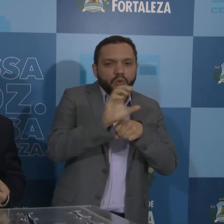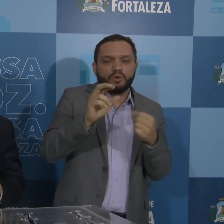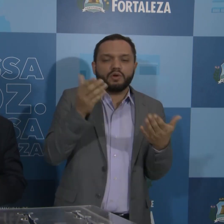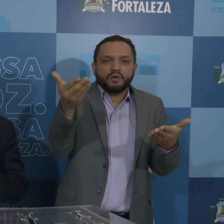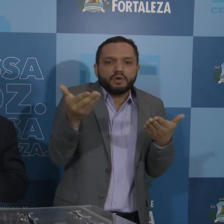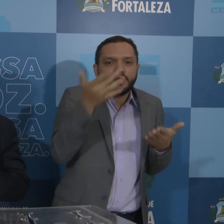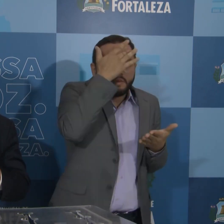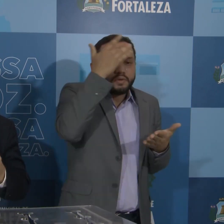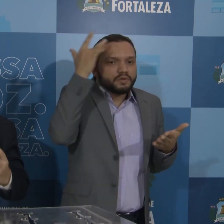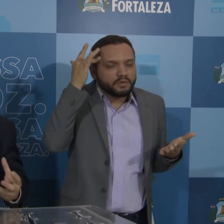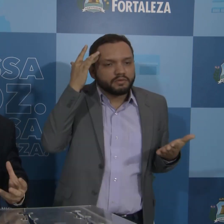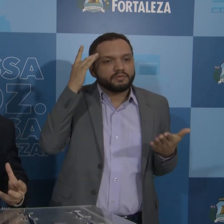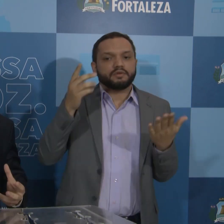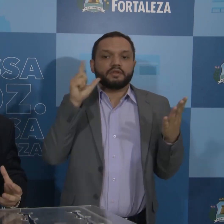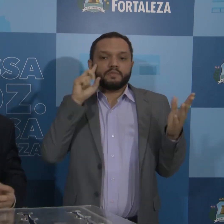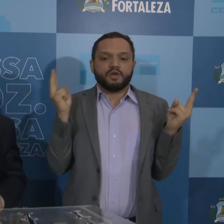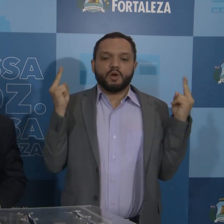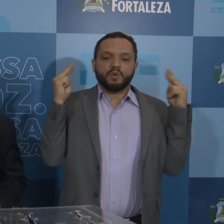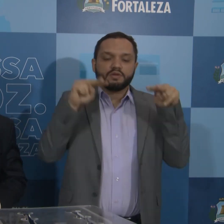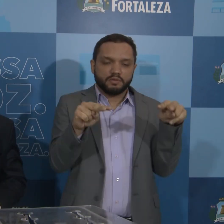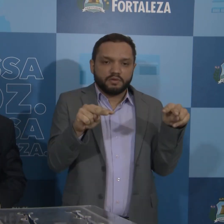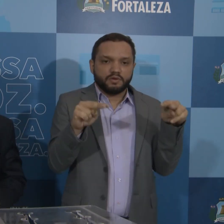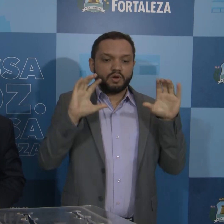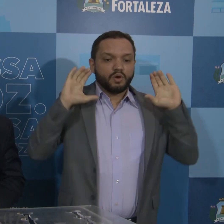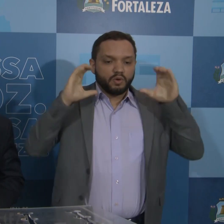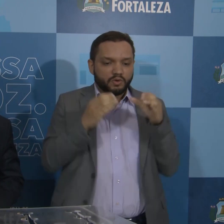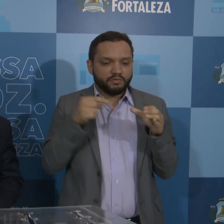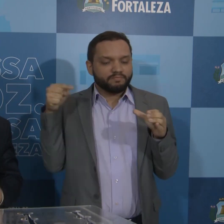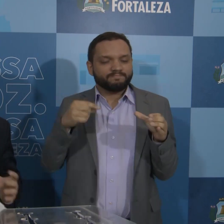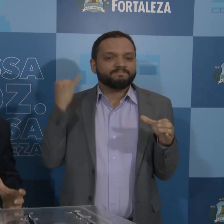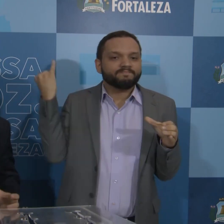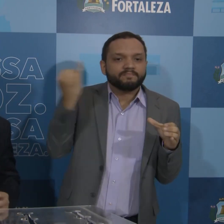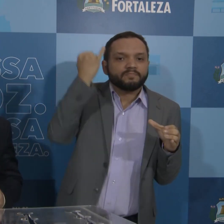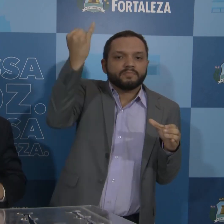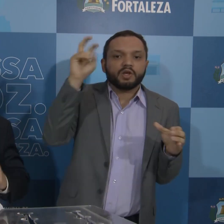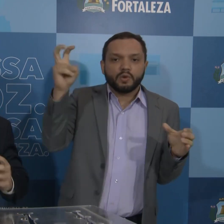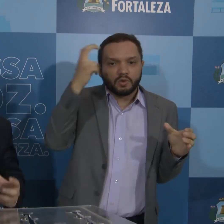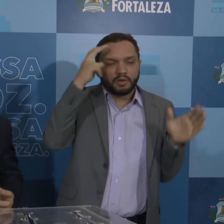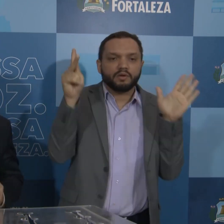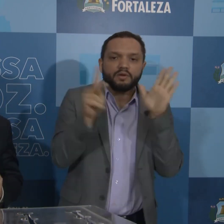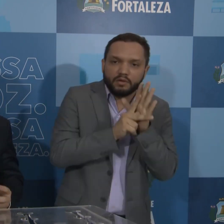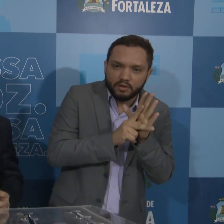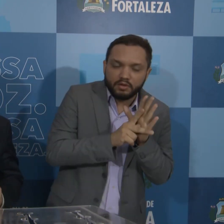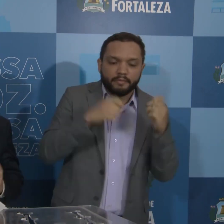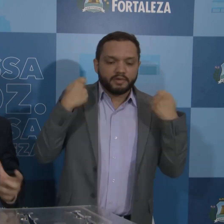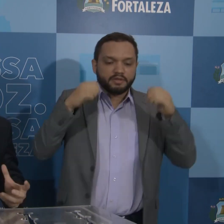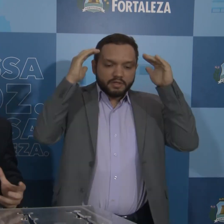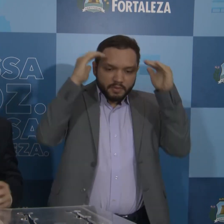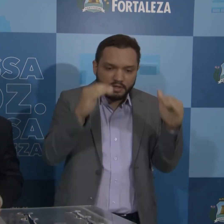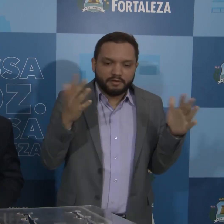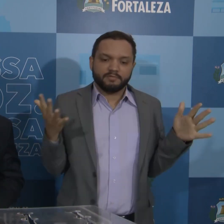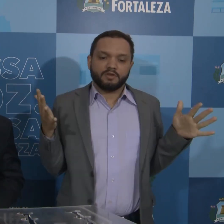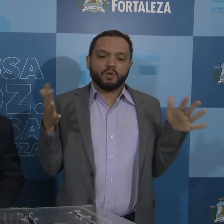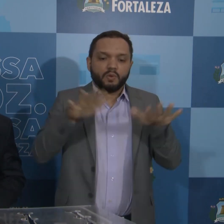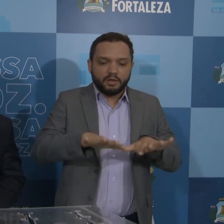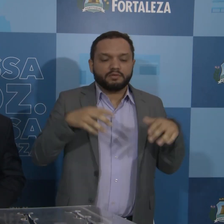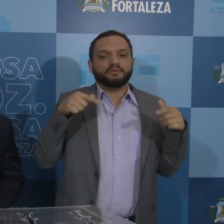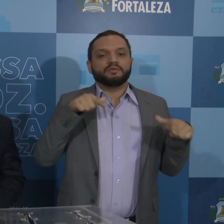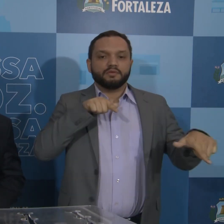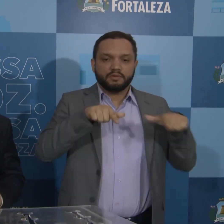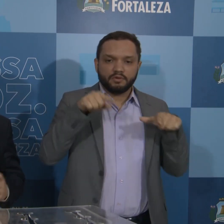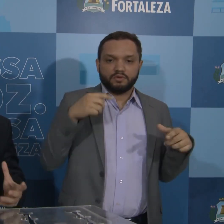acolhimento, de reconhecimento dessa comunidade tão importante, que tem uma cultura própria, que tem que ser respeitada, incluída. Esse tem que ser o trabalho